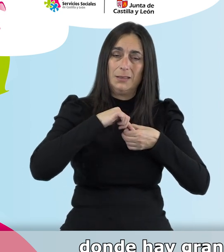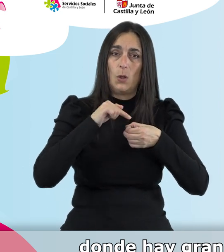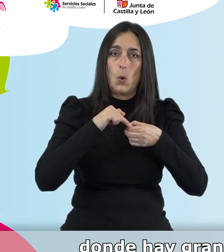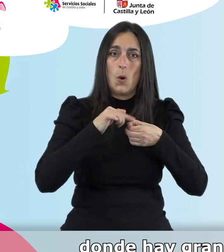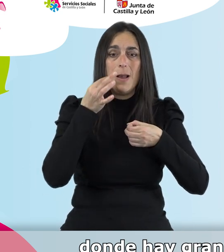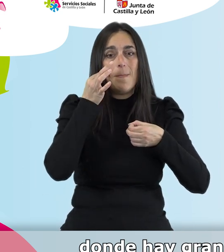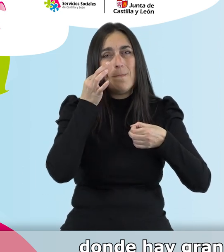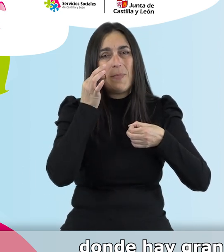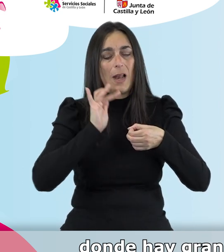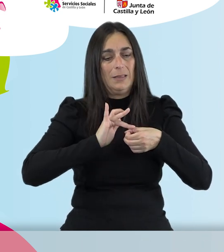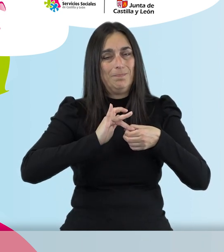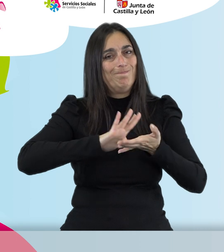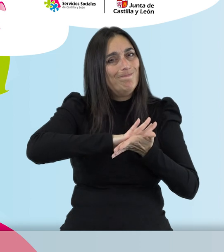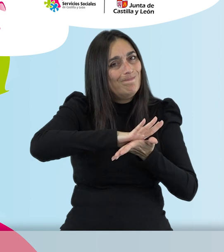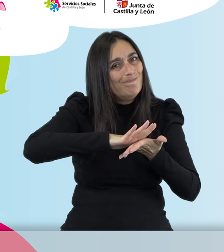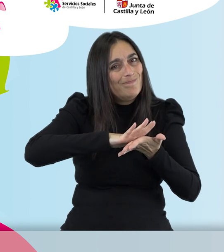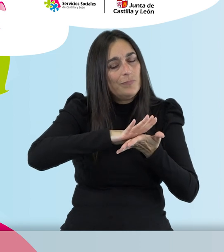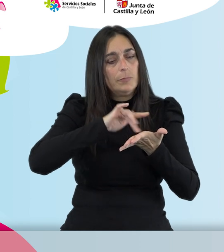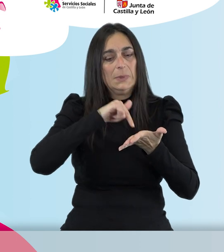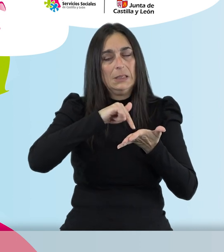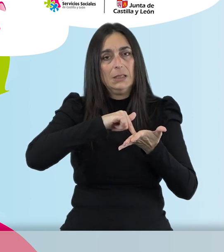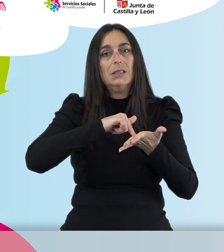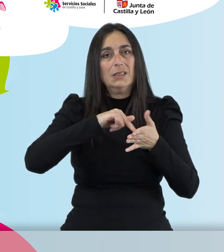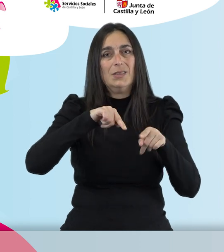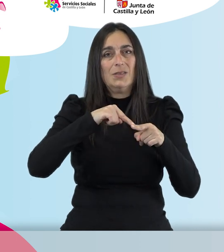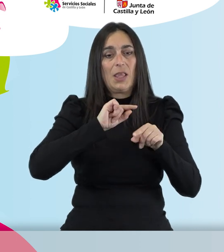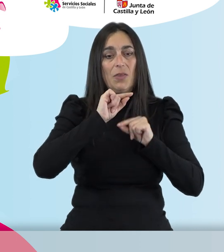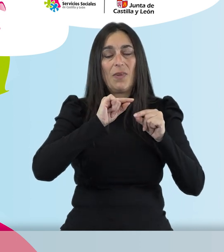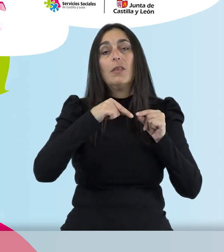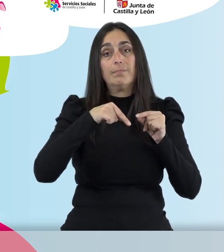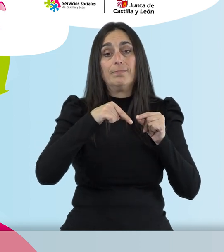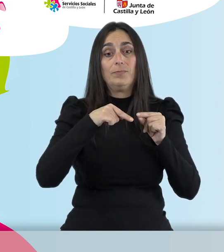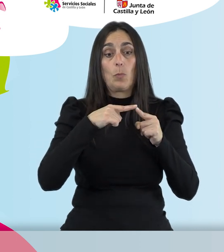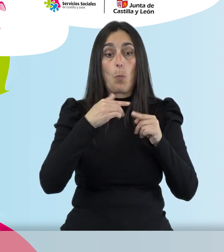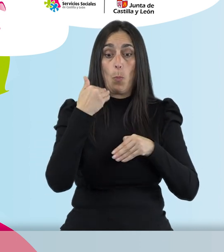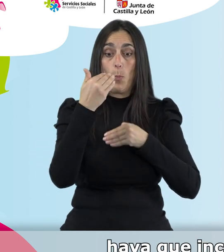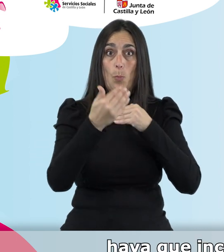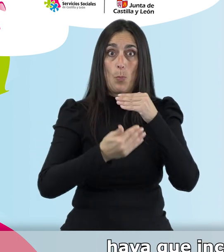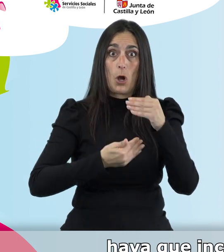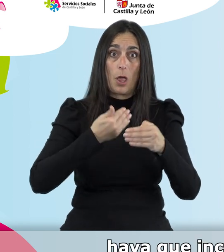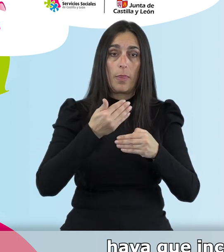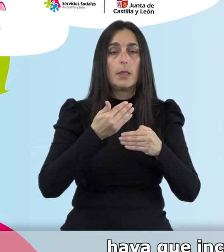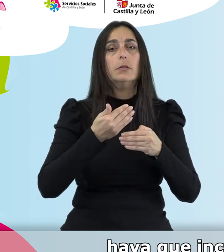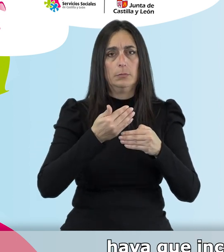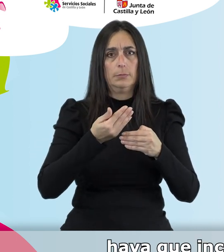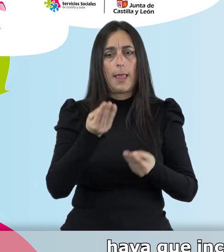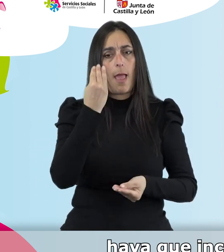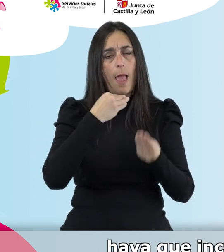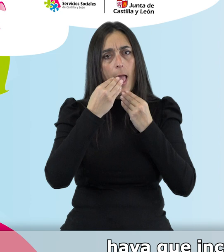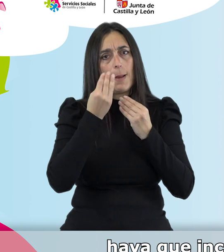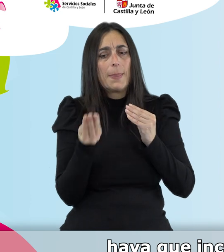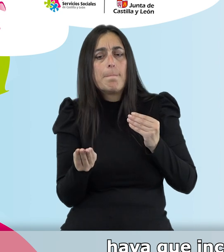destrucción de tejido tisular. Eso obliga a que en estos procesos haya que incrementar la